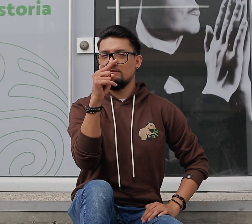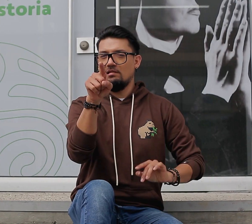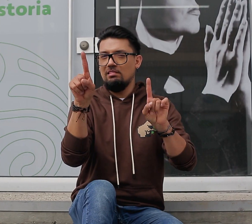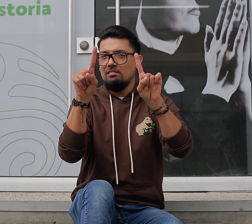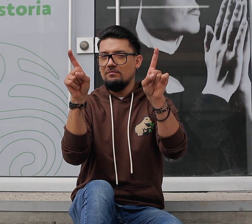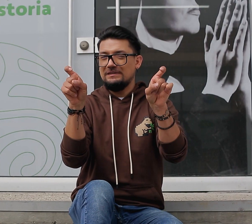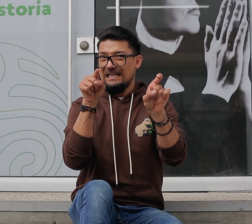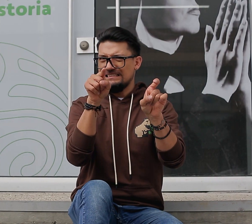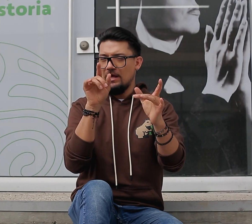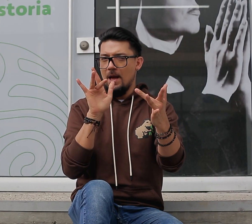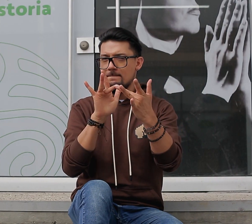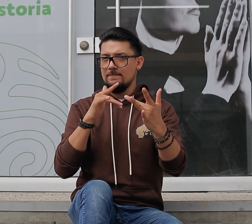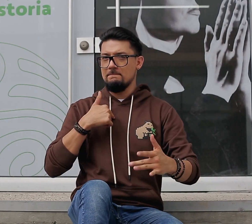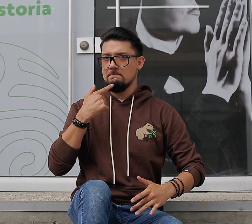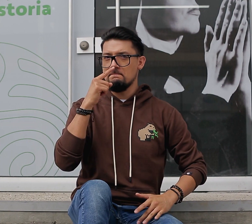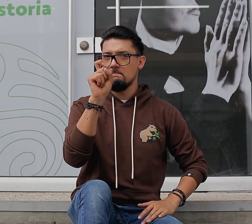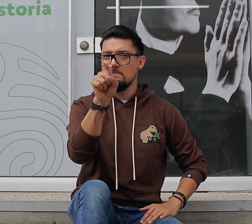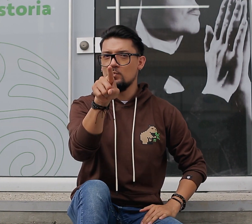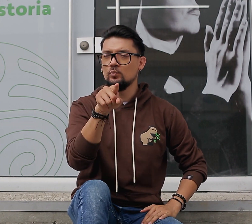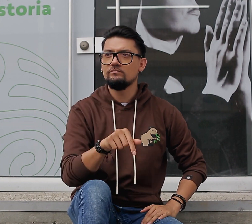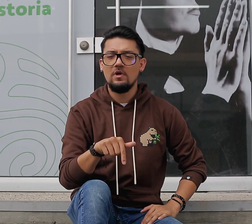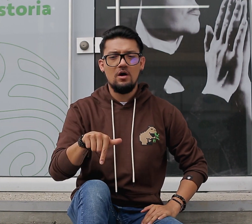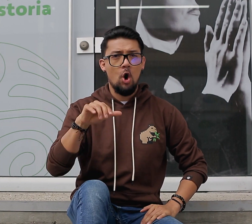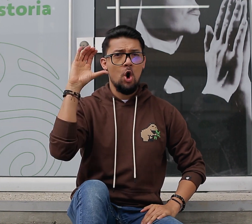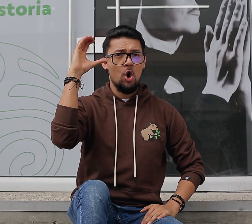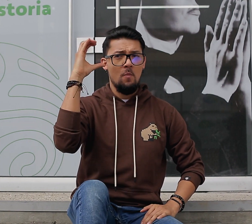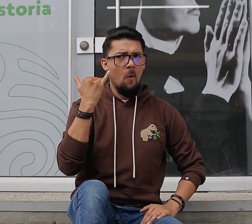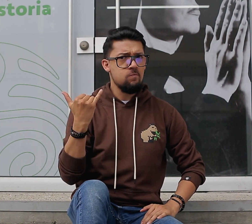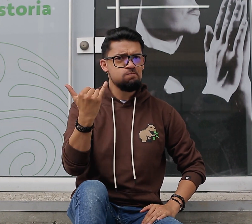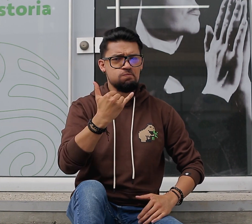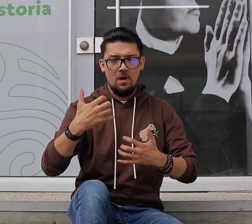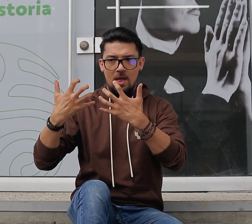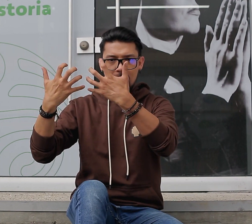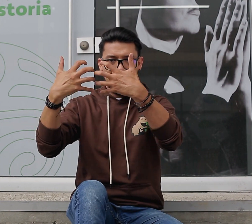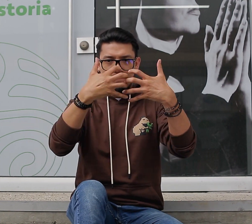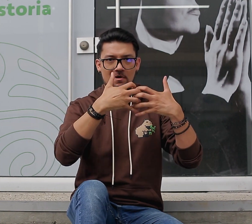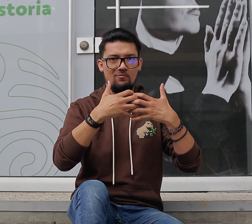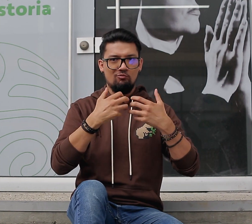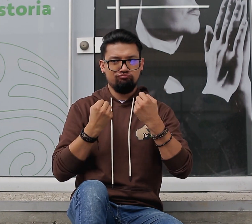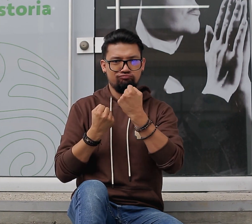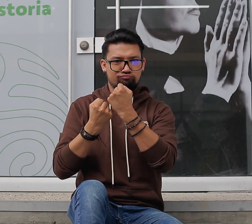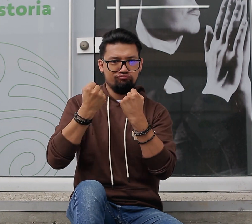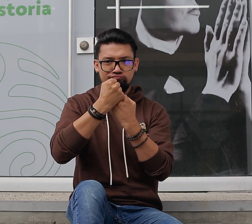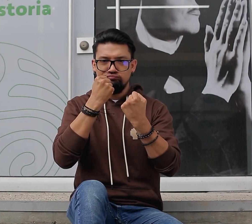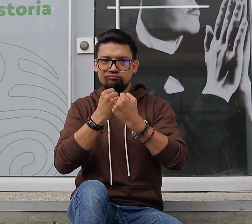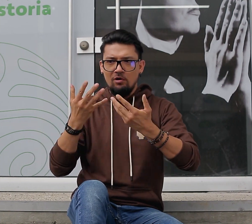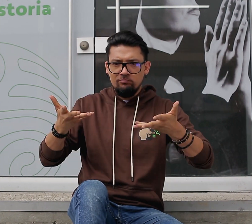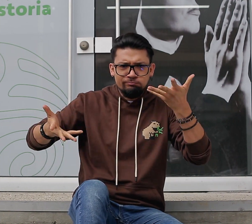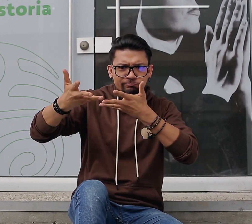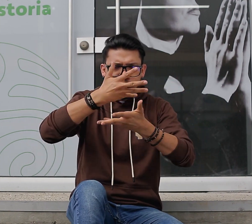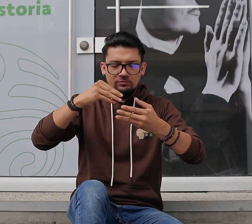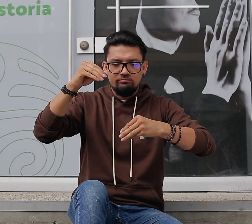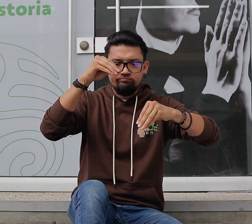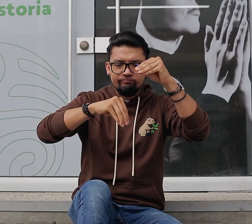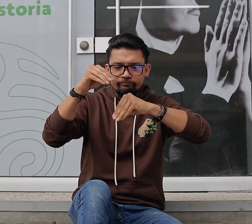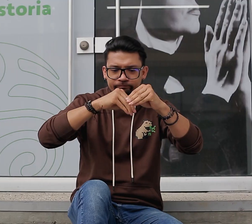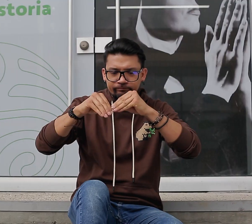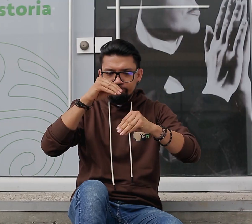Interesante esa respuesta. Me gustaría aprovechar para preguntarte, ¿en Colombia las empresas en el desarrollo de políticas ambientales